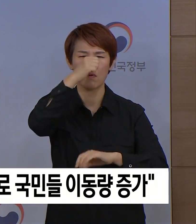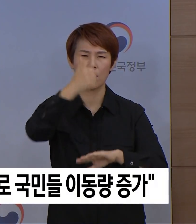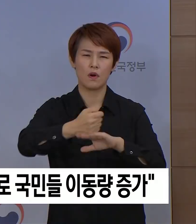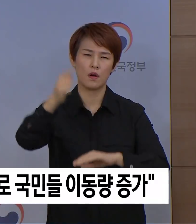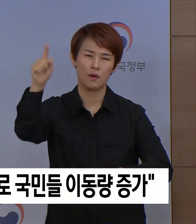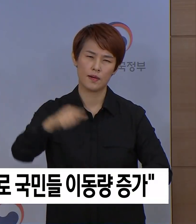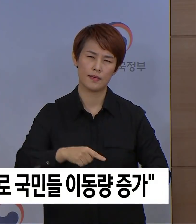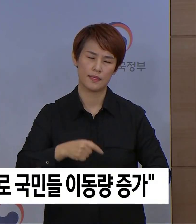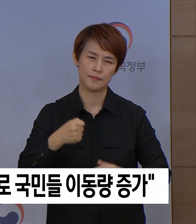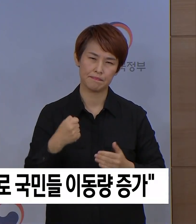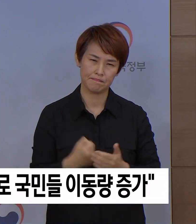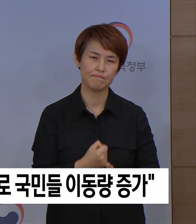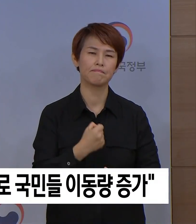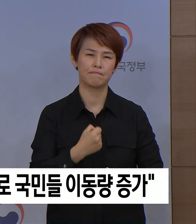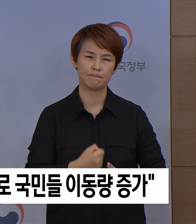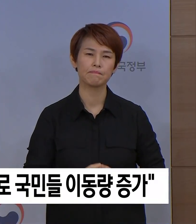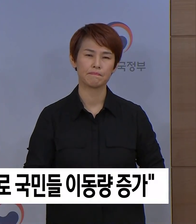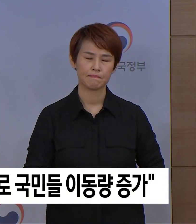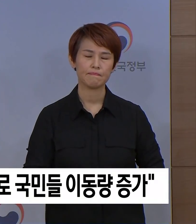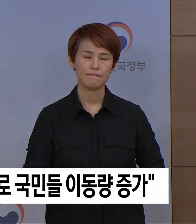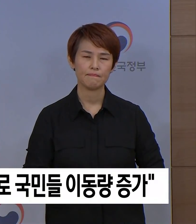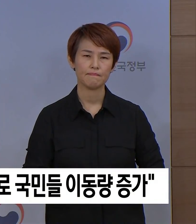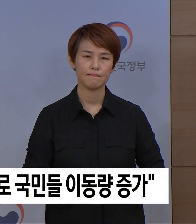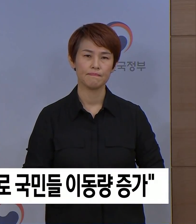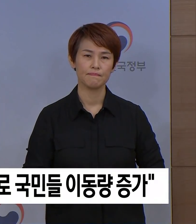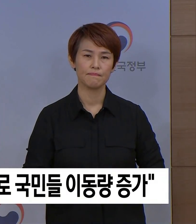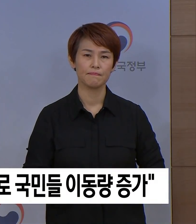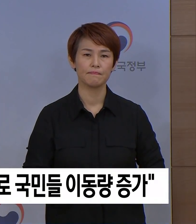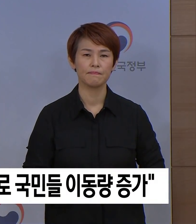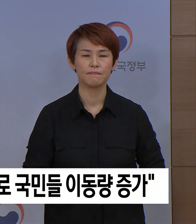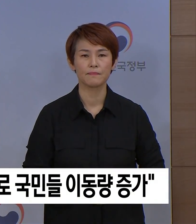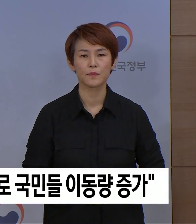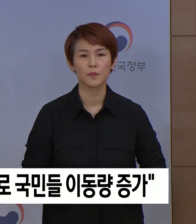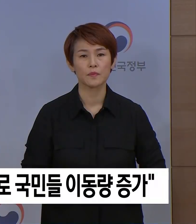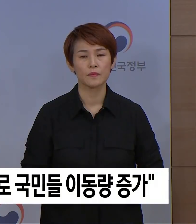나타났을 것이라는 점에서는 아쉬움이 남는 부분입니다.